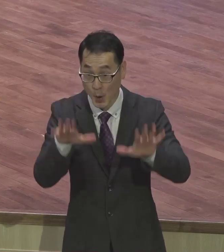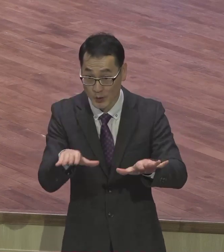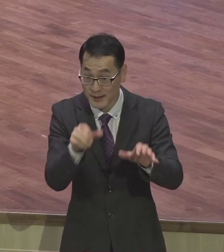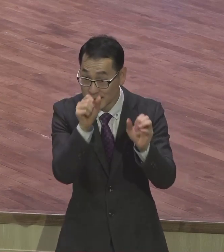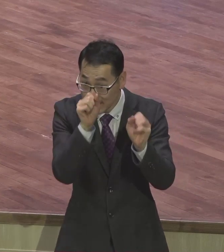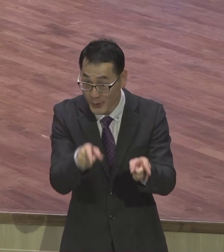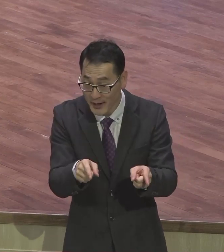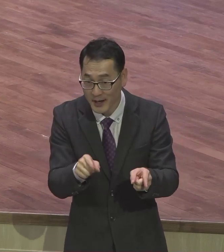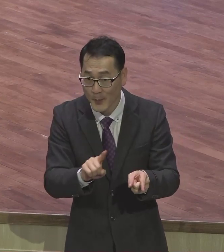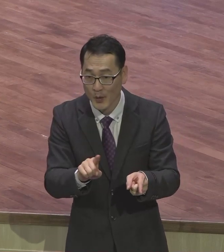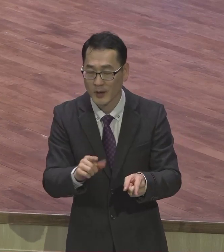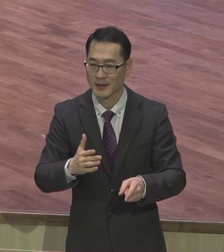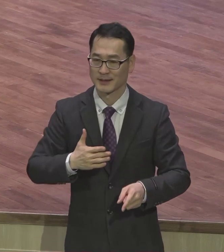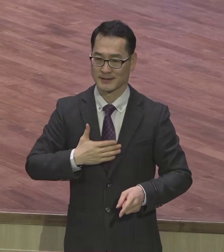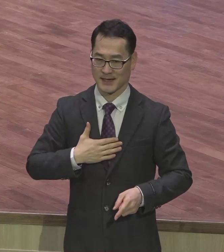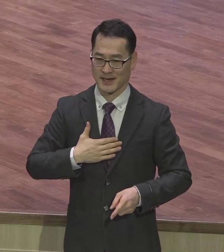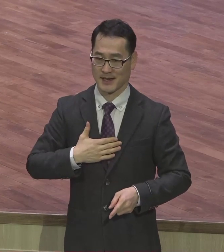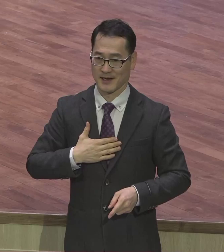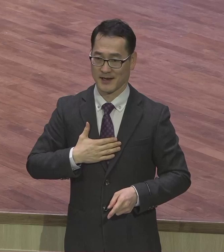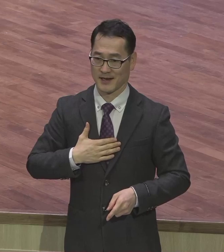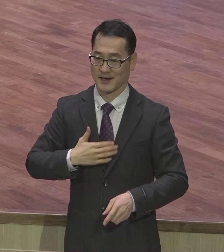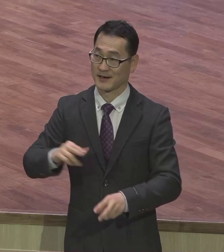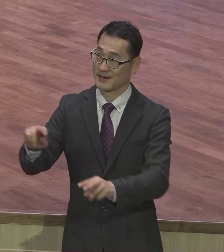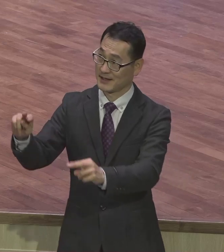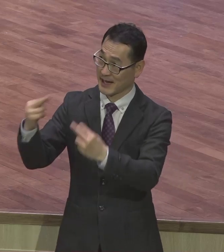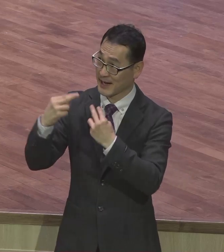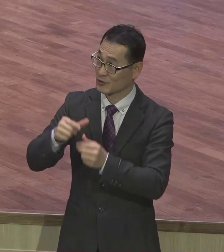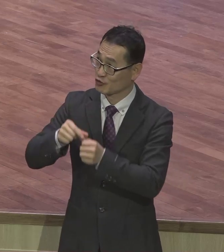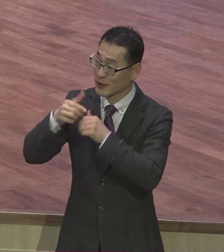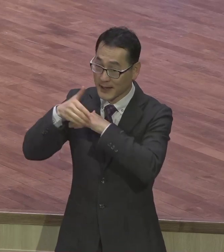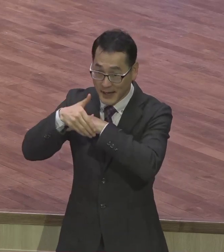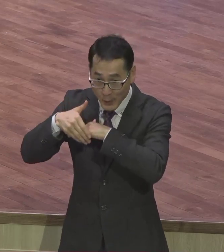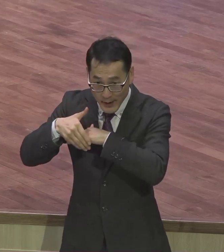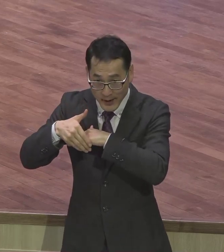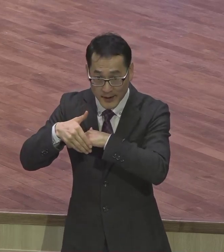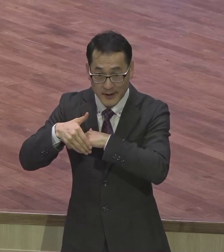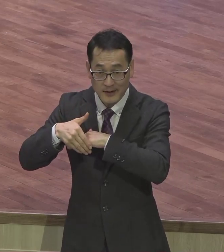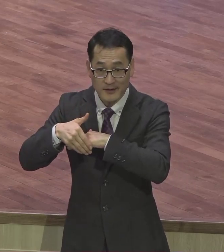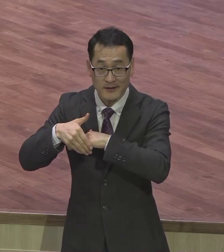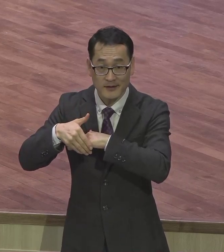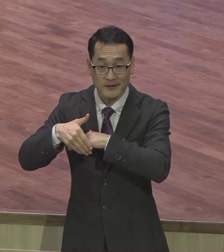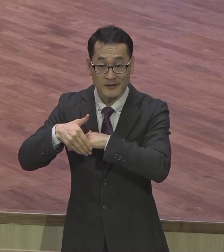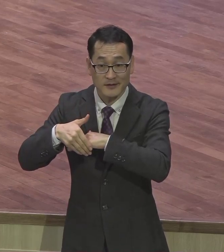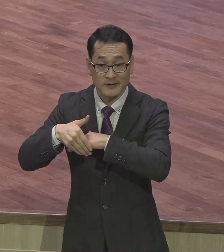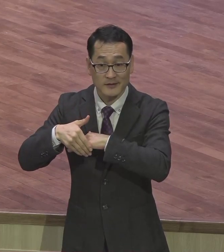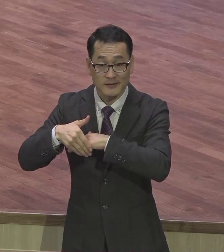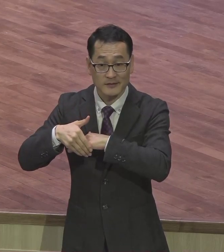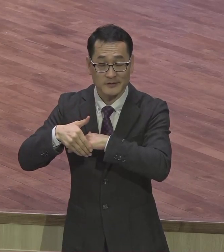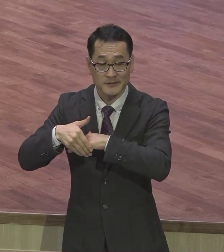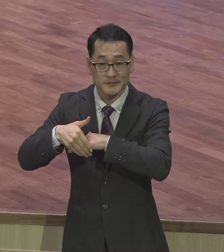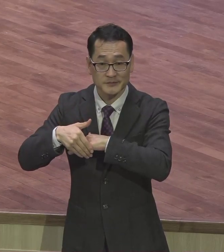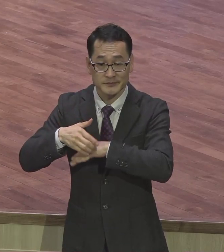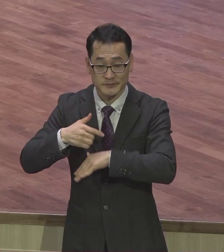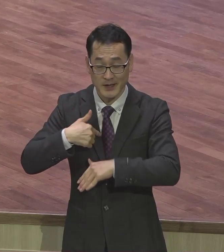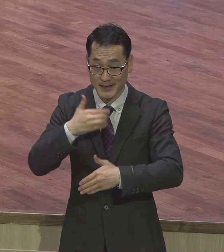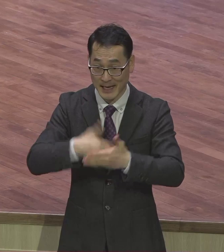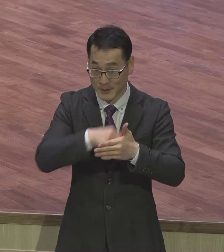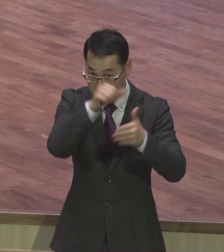향한 나를 향한 구원의 교획과 우리 남은 인생을 완전하게 확실하게 체험해 주실